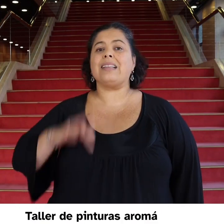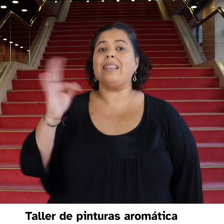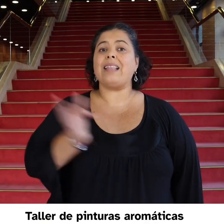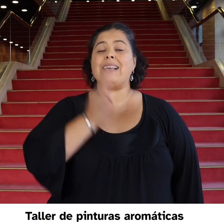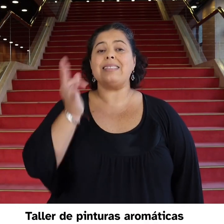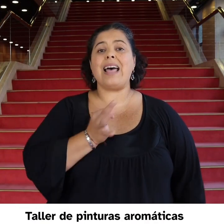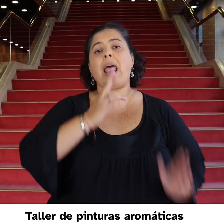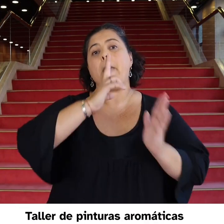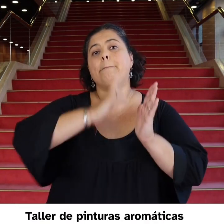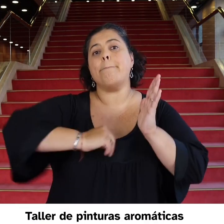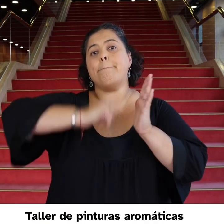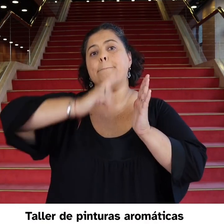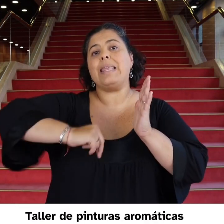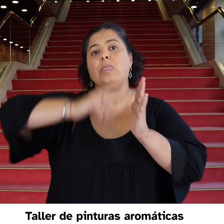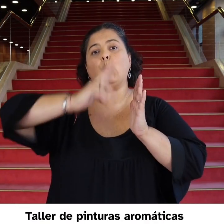Taller de Pinturas Aromáticas